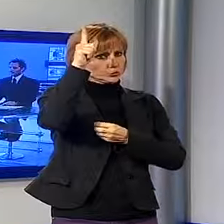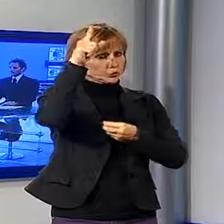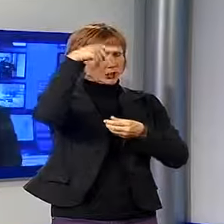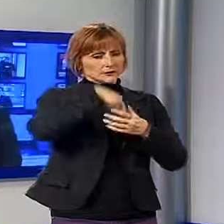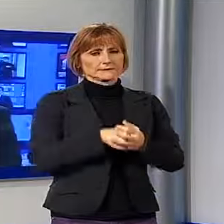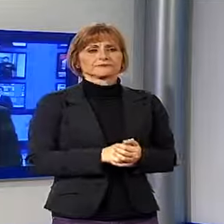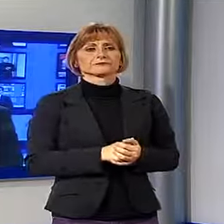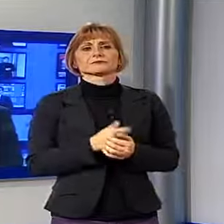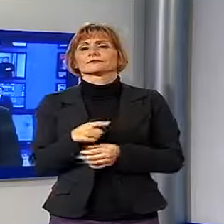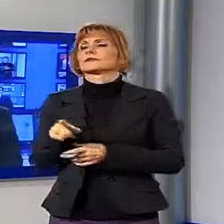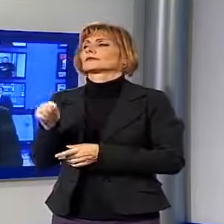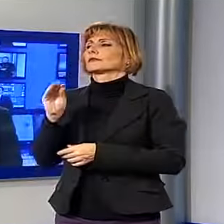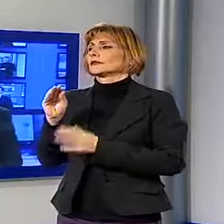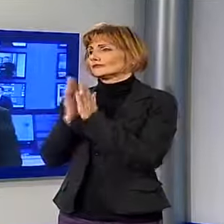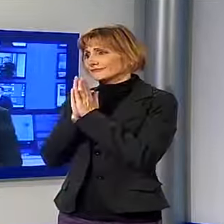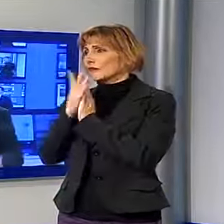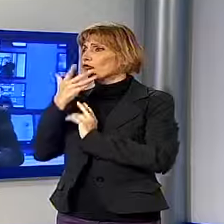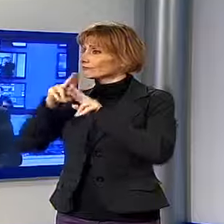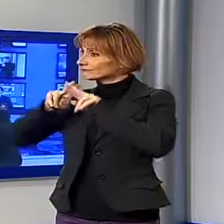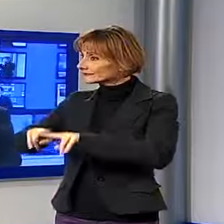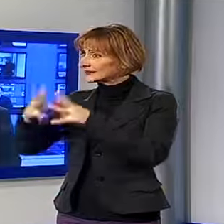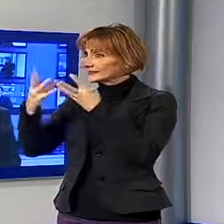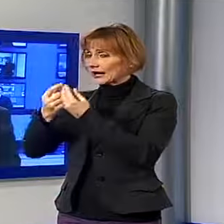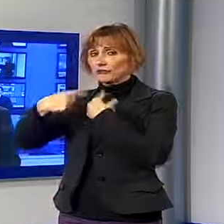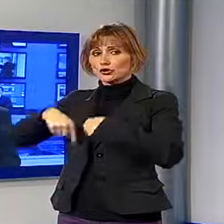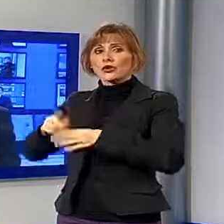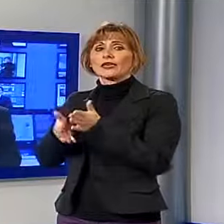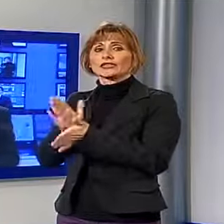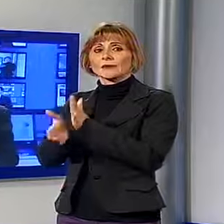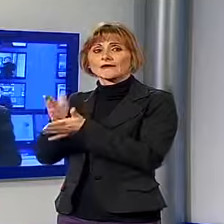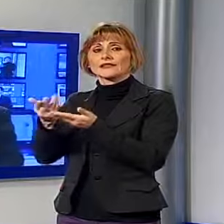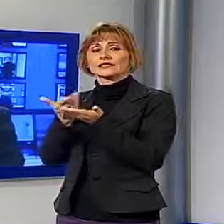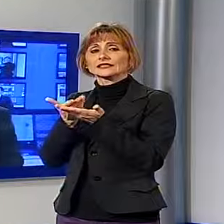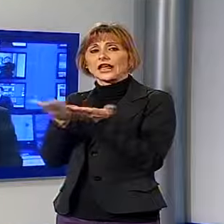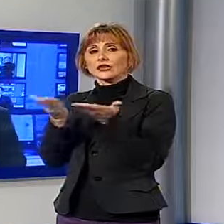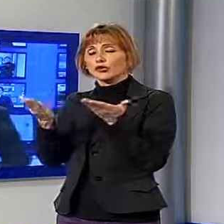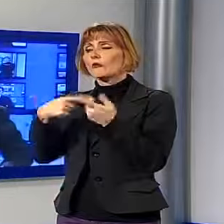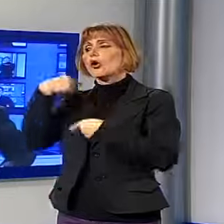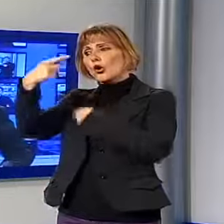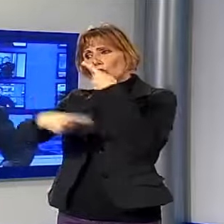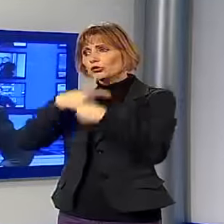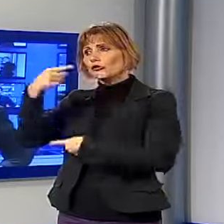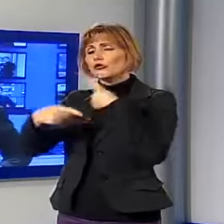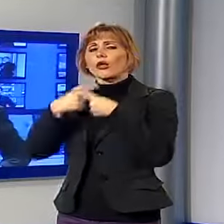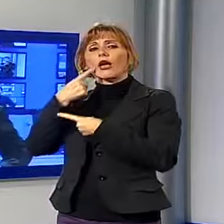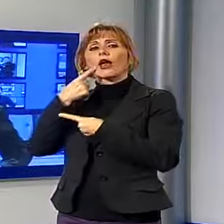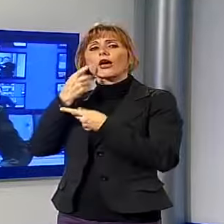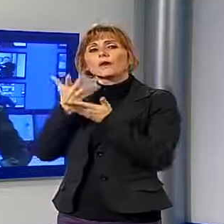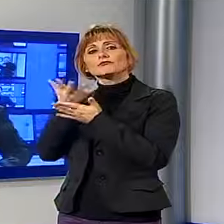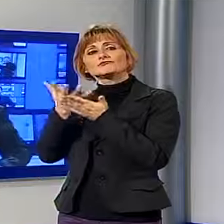Ti chiedo se puoi rimanere ancora con noi, così andiamo avanti un po' con il telegiornale e poi continuiamo a parlare del Fotolux, perché oggi abbiamo